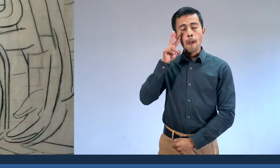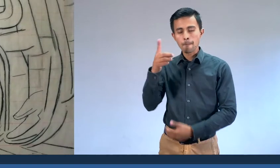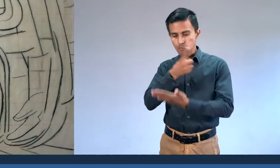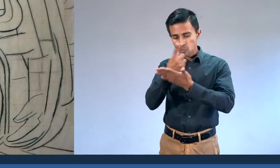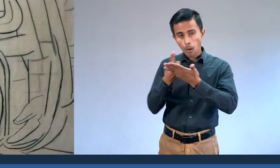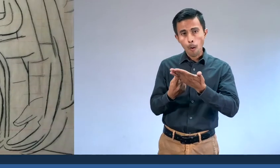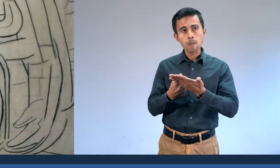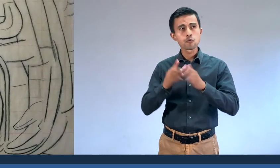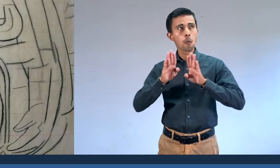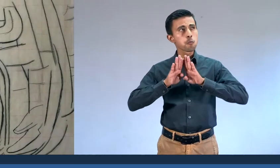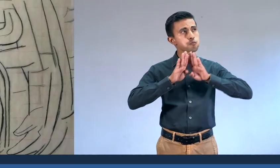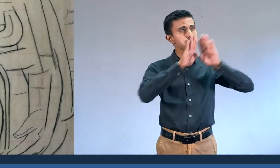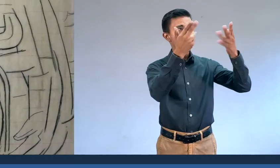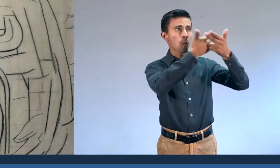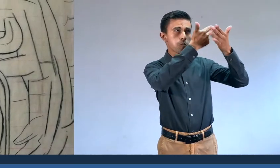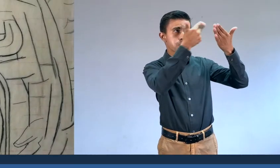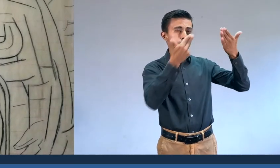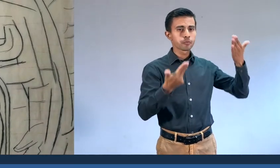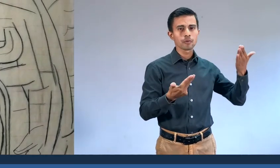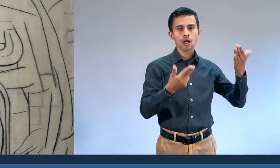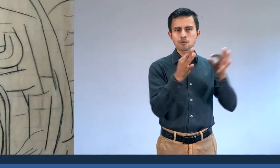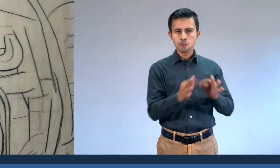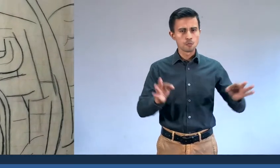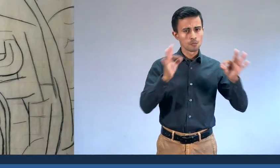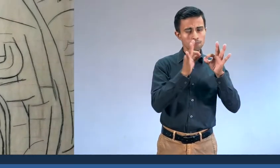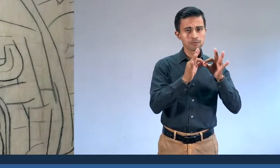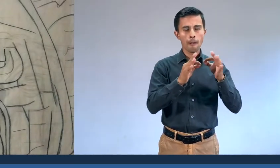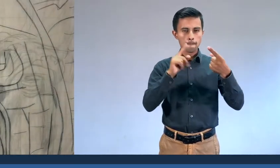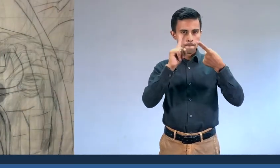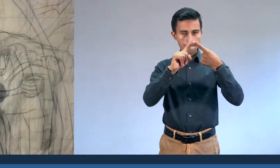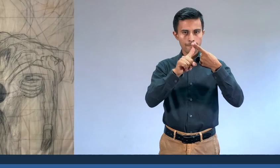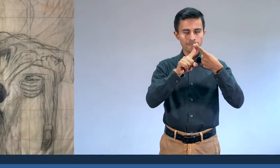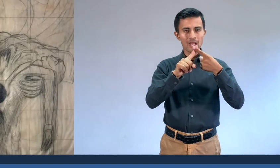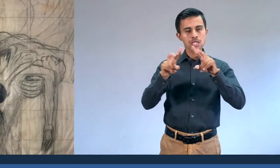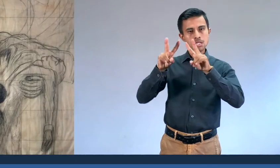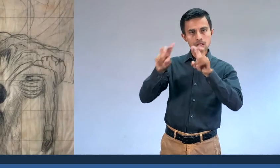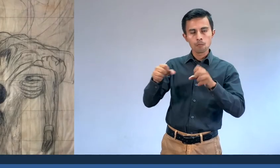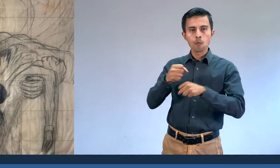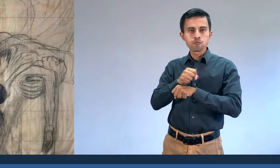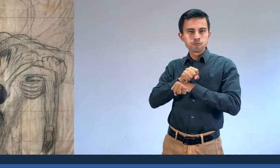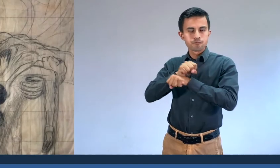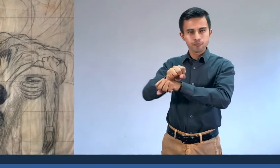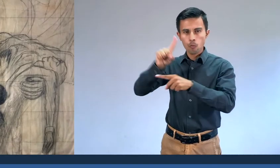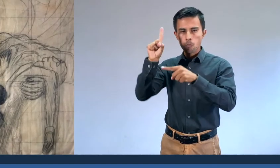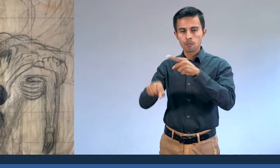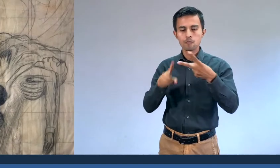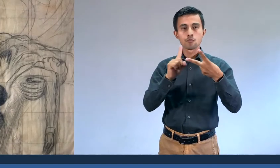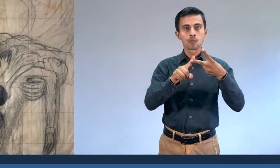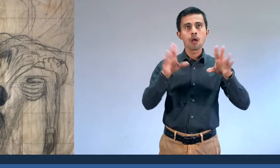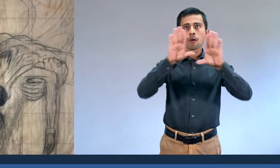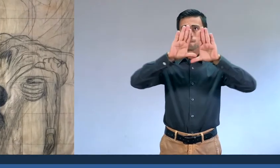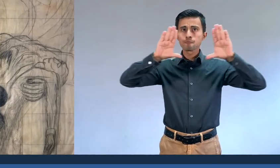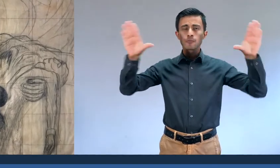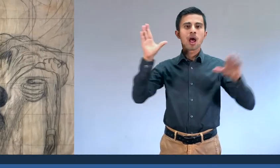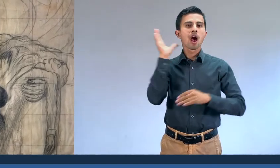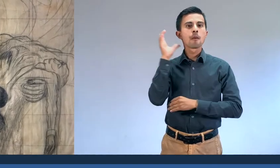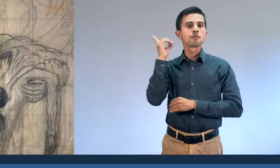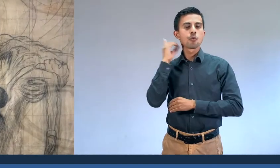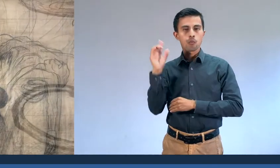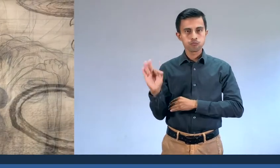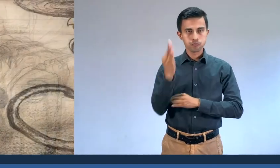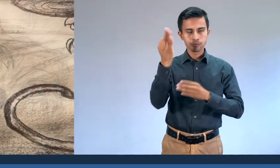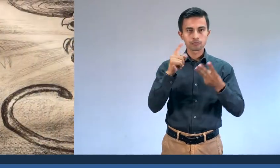Encontrarás bocetos de los murales del maestro José para importantes obras como La abolición de la esclavitud, La fachada de la Cámara de